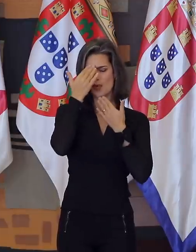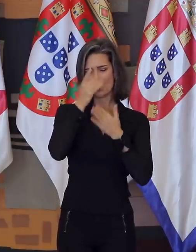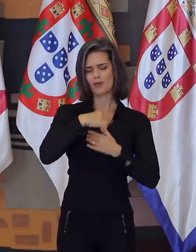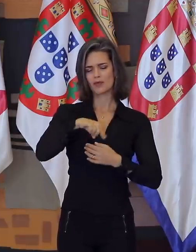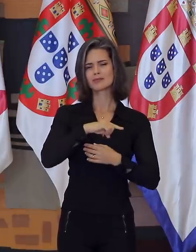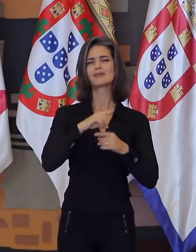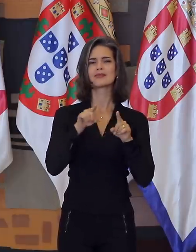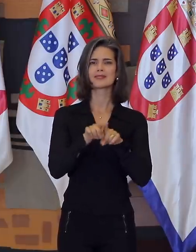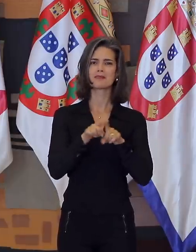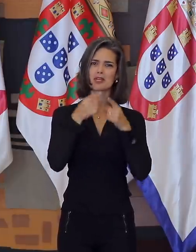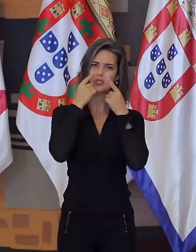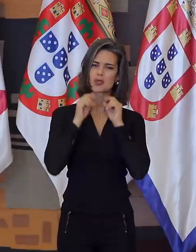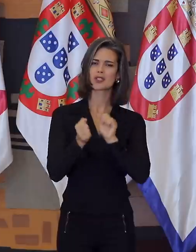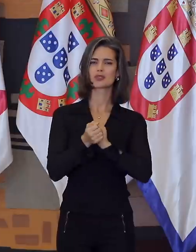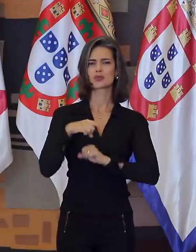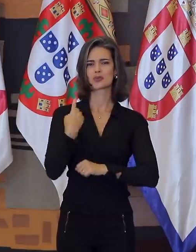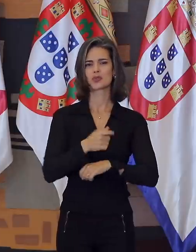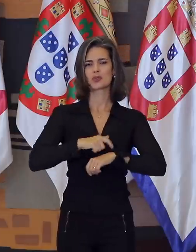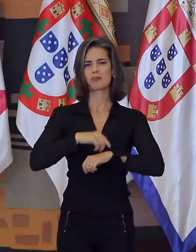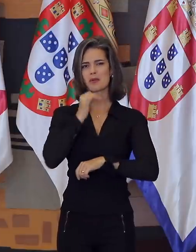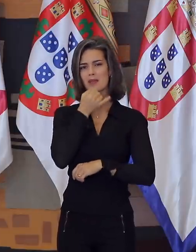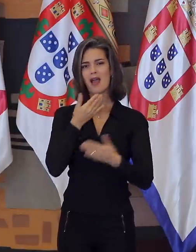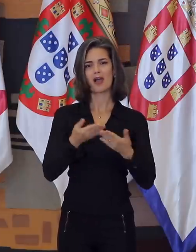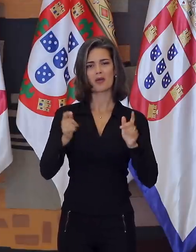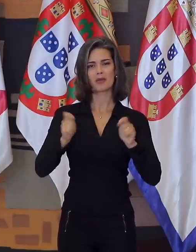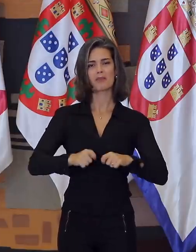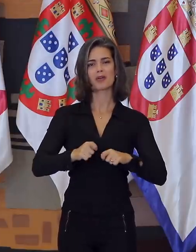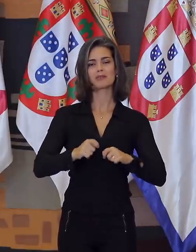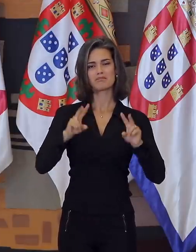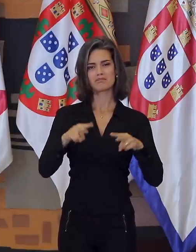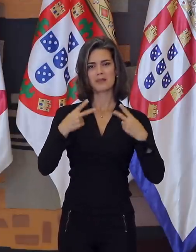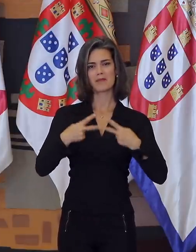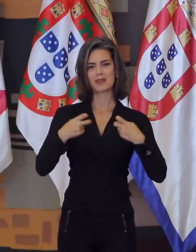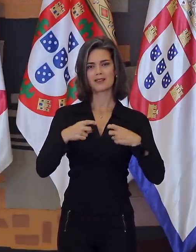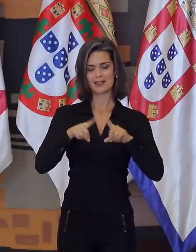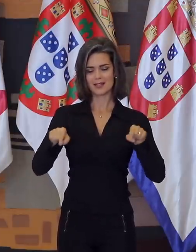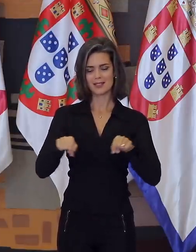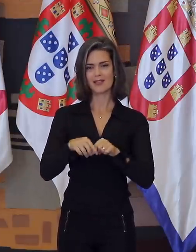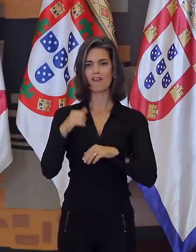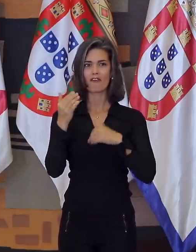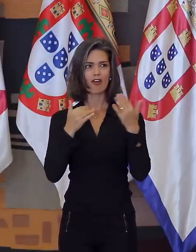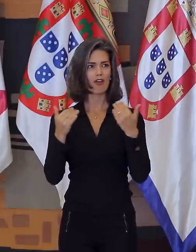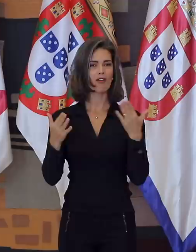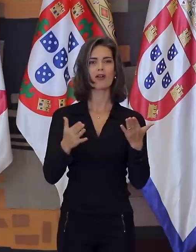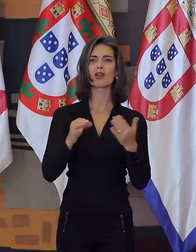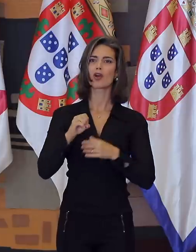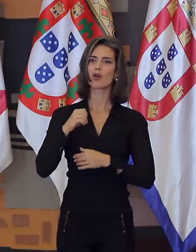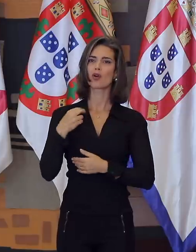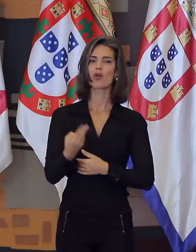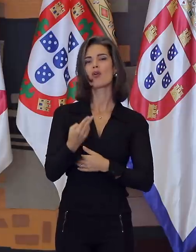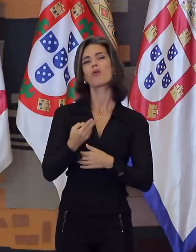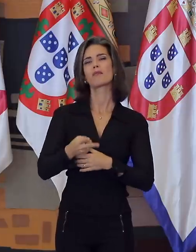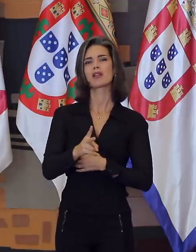choraram conosco nos momentos de tristeza, agora podem acompanhar aqui nessa sala, lá fora, ou mesmo na